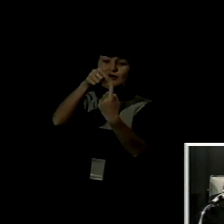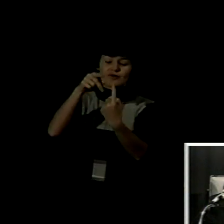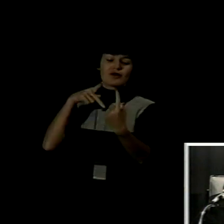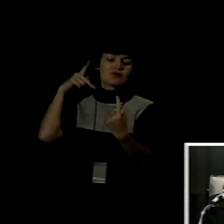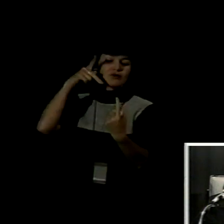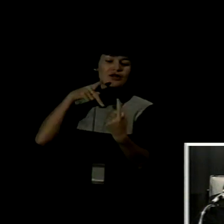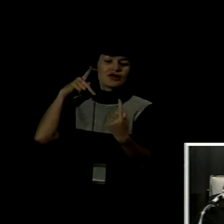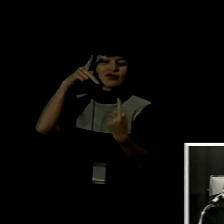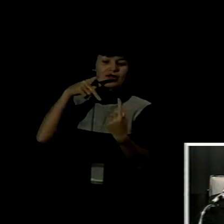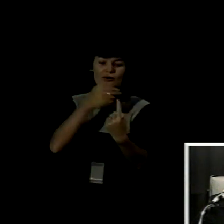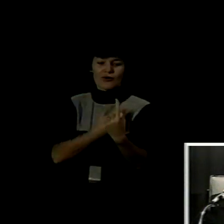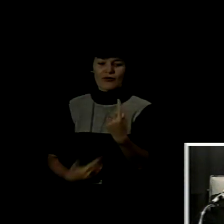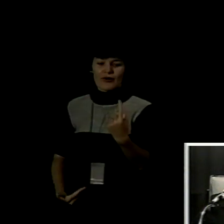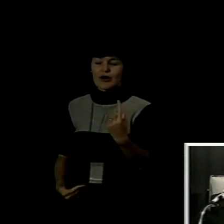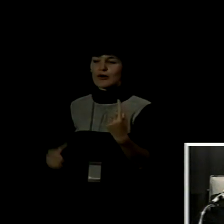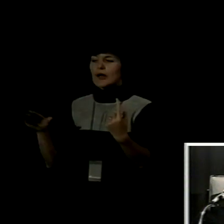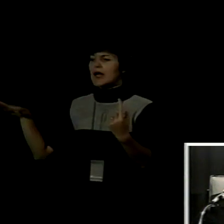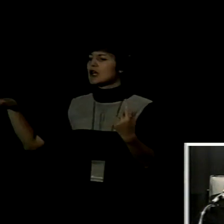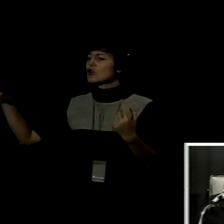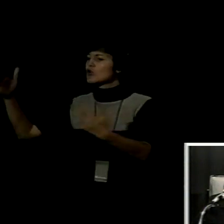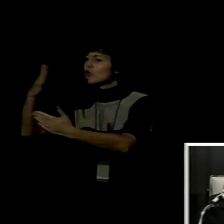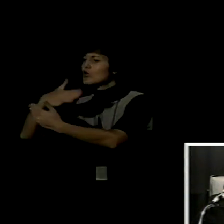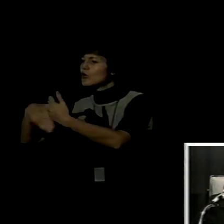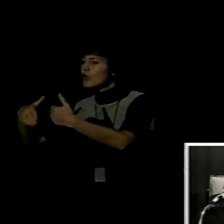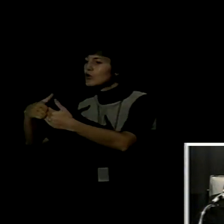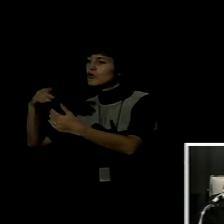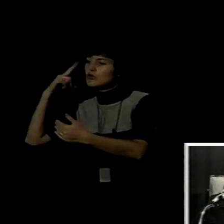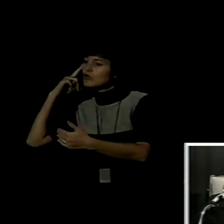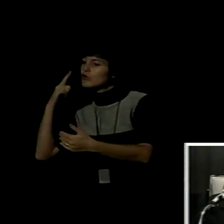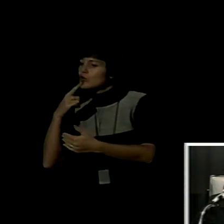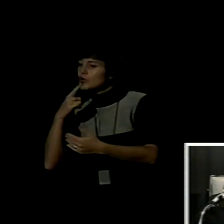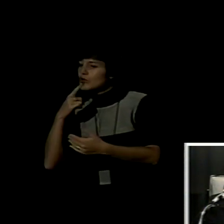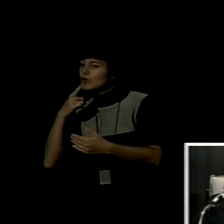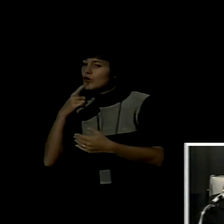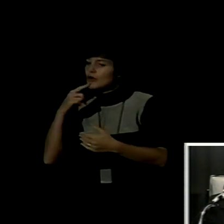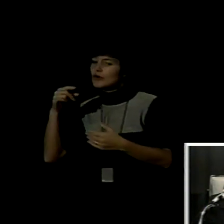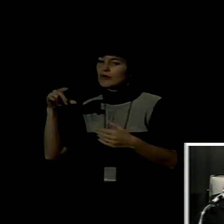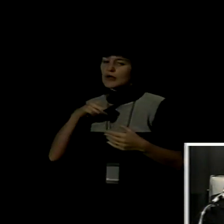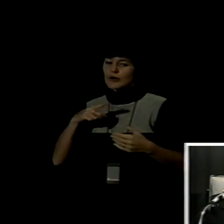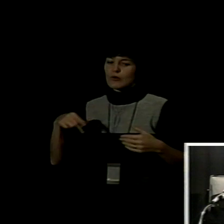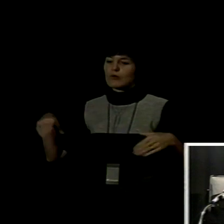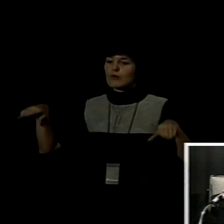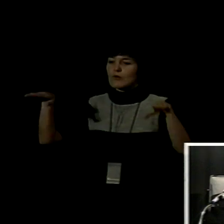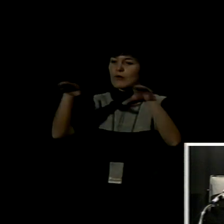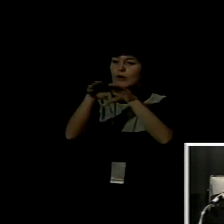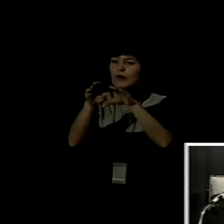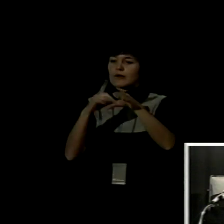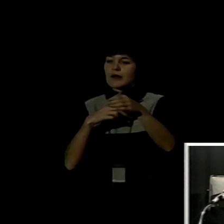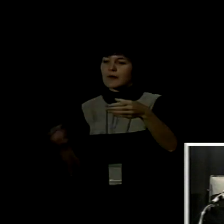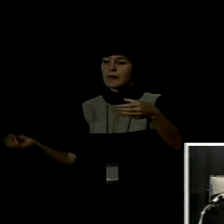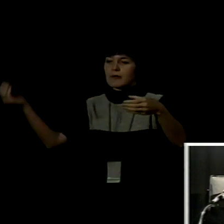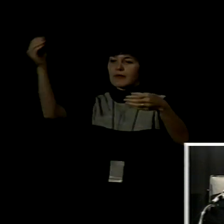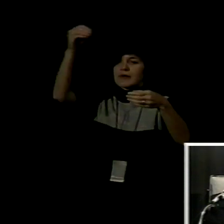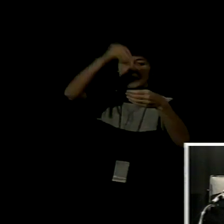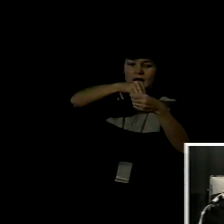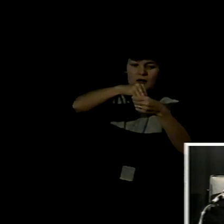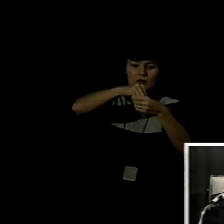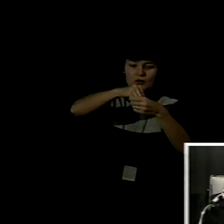sordas a través de la integración, o más bien, de la inclusión de ellos al sistema de educación regular.